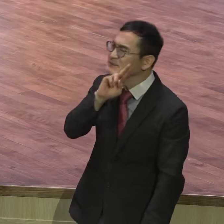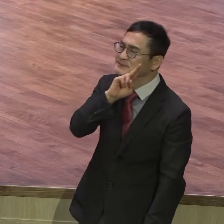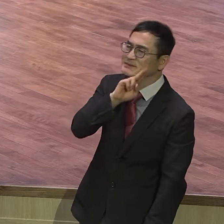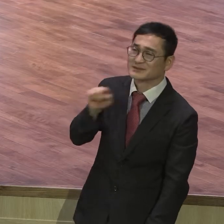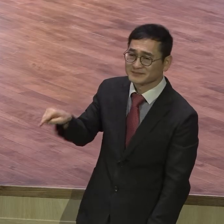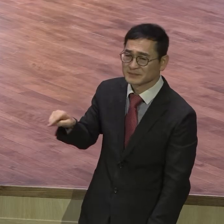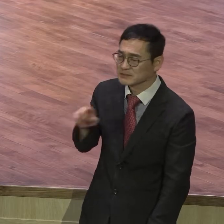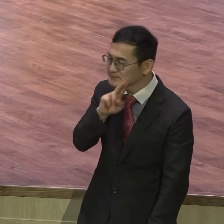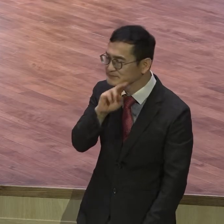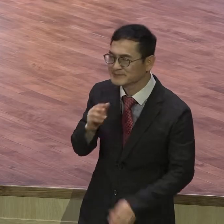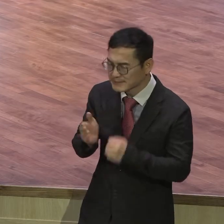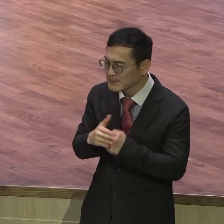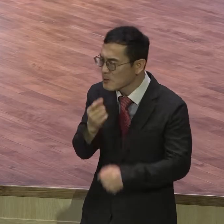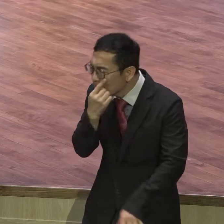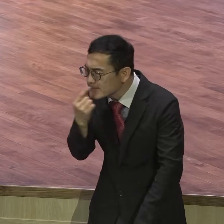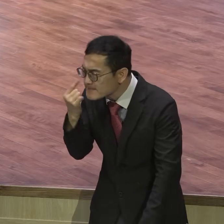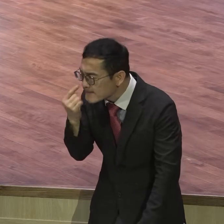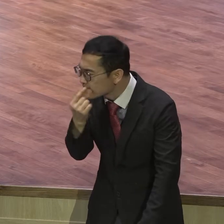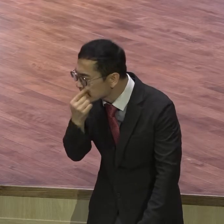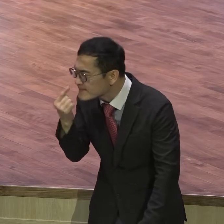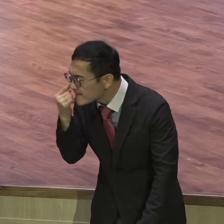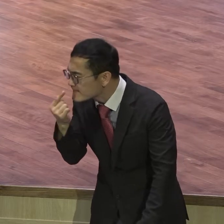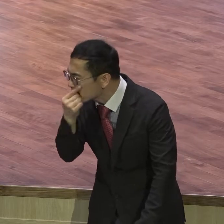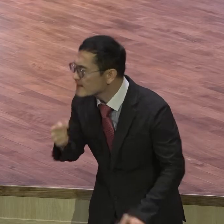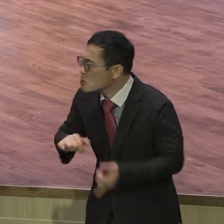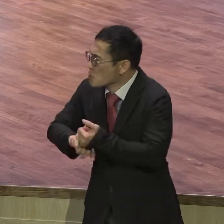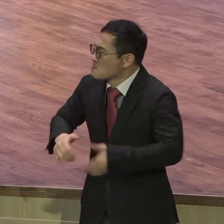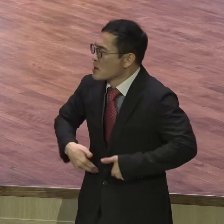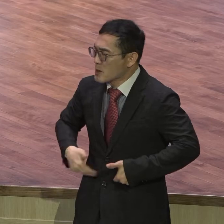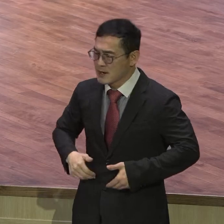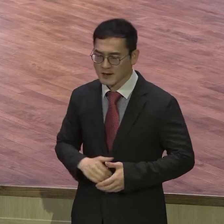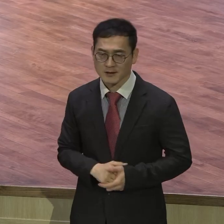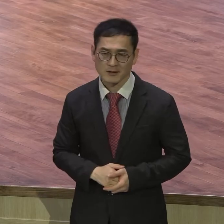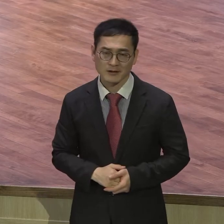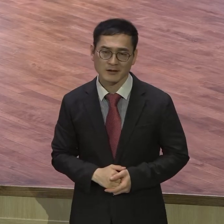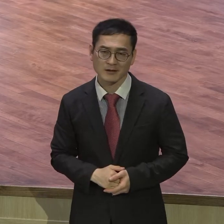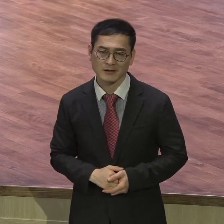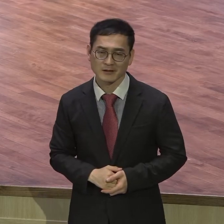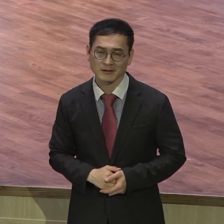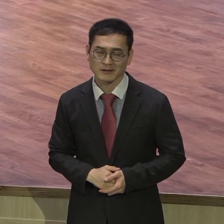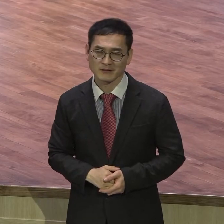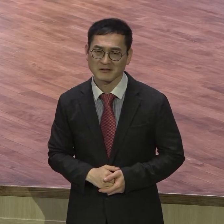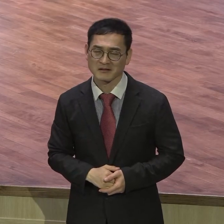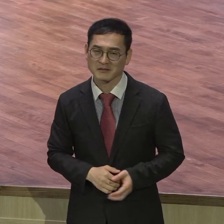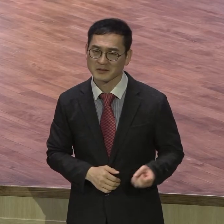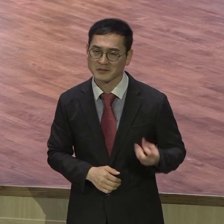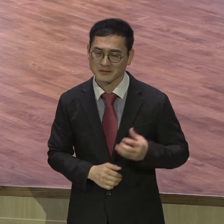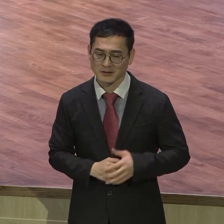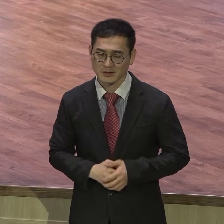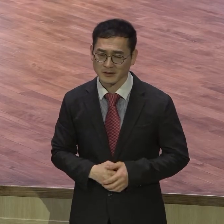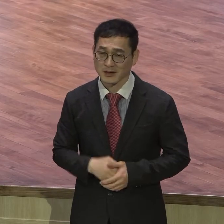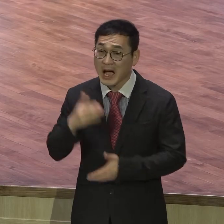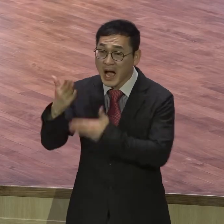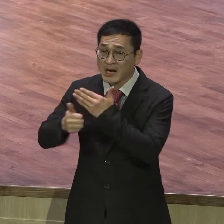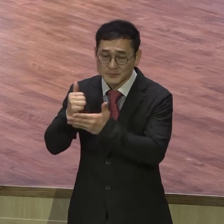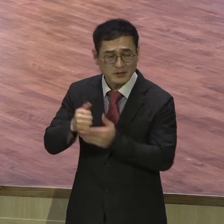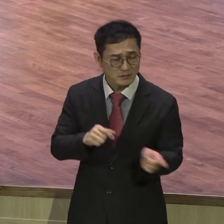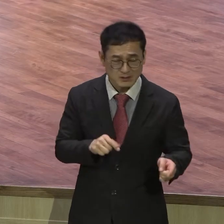두들리로 보고 가는 게 낫지 않겠냐 그래서 정탐꾼 보낸 거예요. 그냥 가라고 가라고 모세가 말한데도